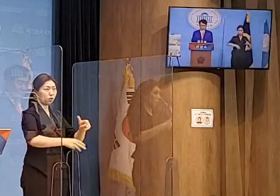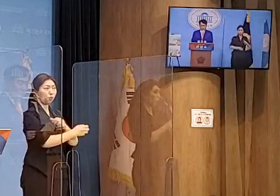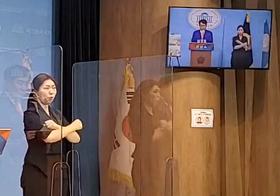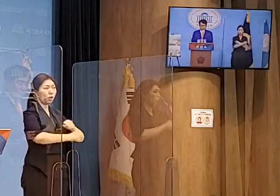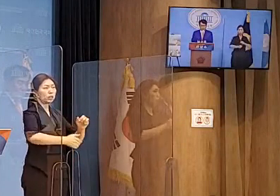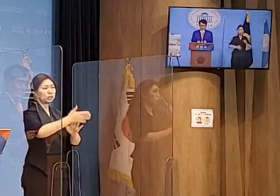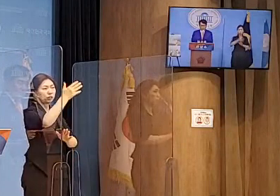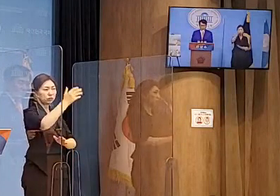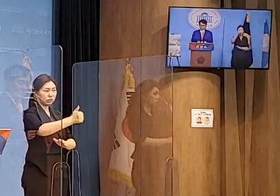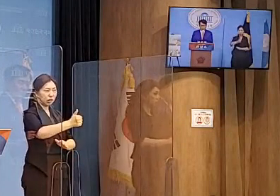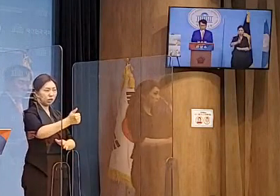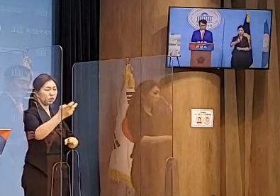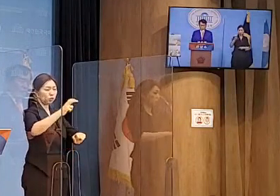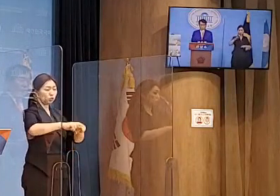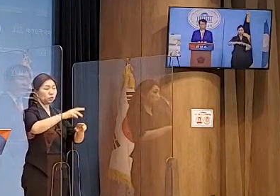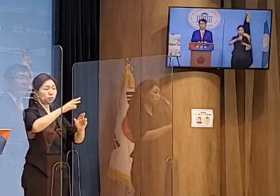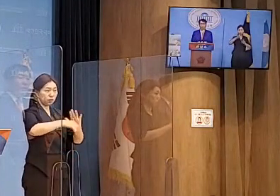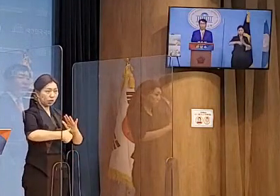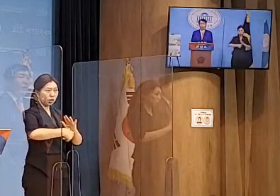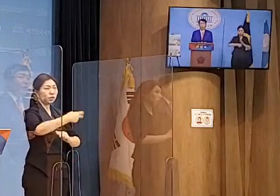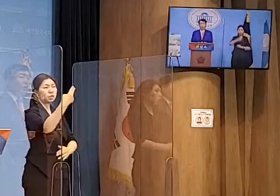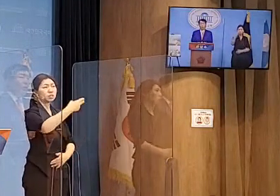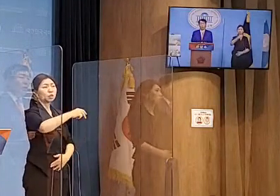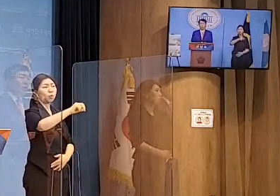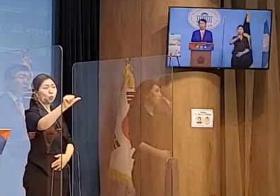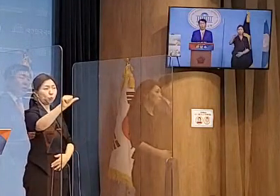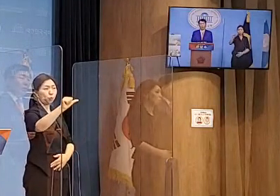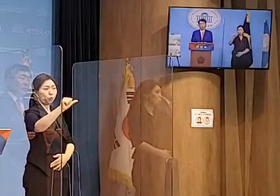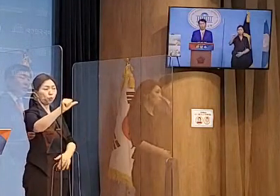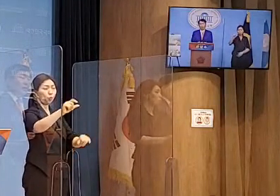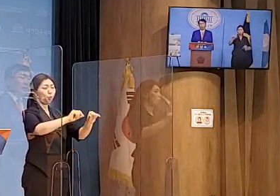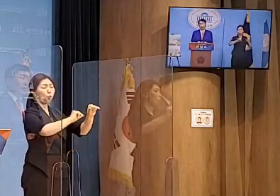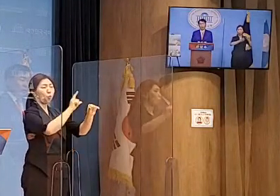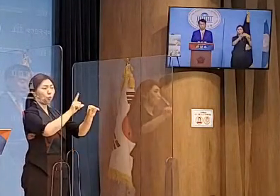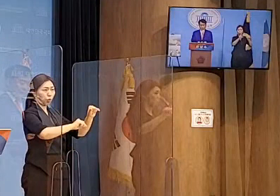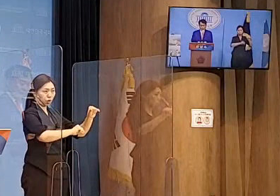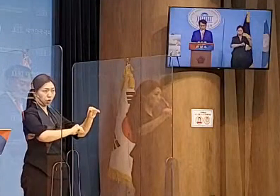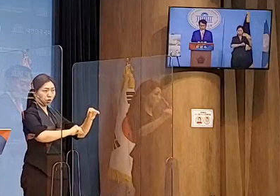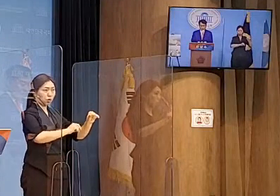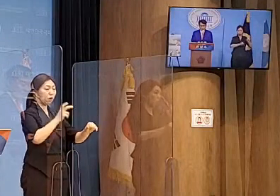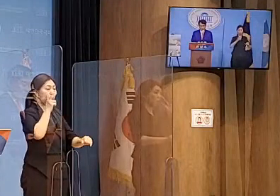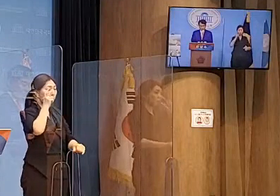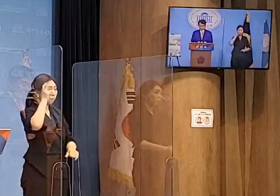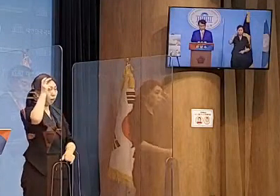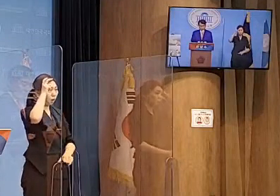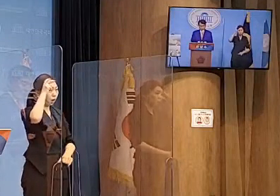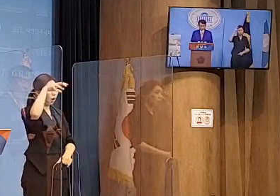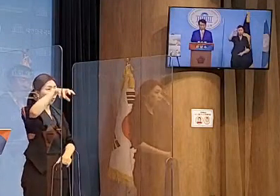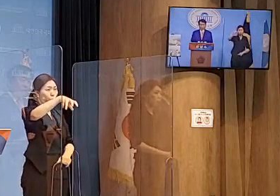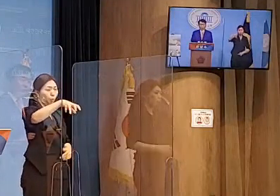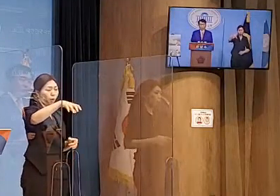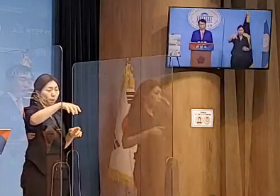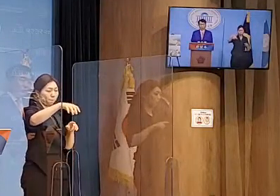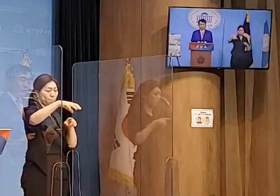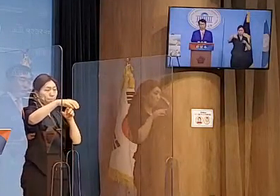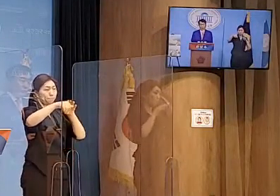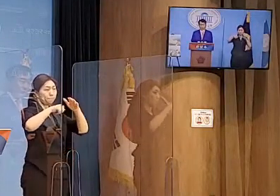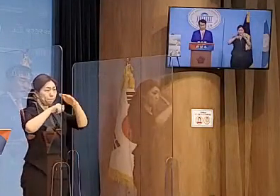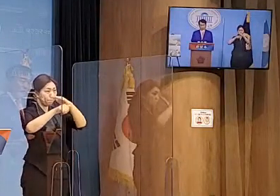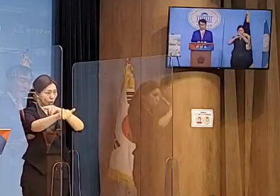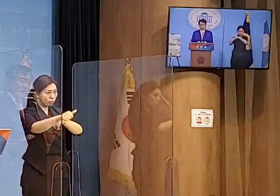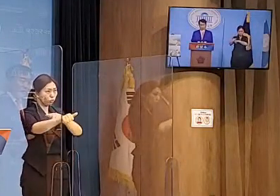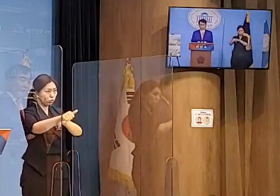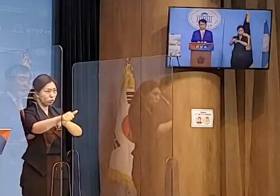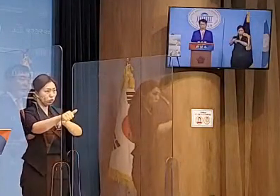2005년 5월 평양에 가서 고위 당국자들과